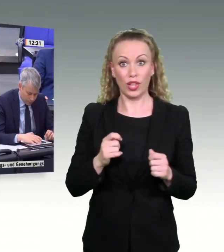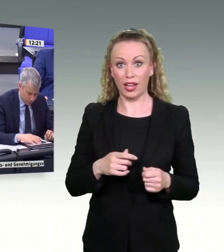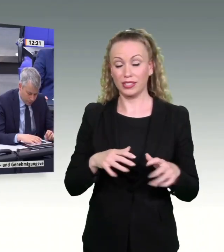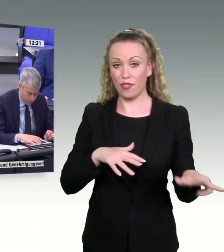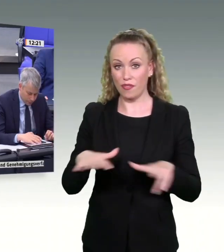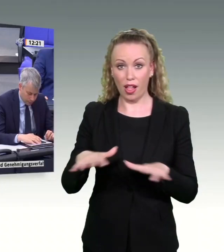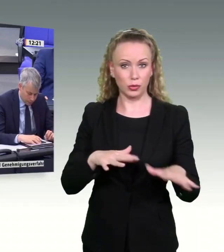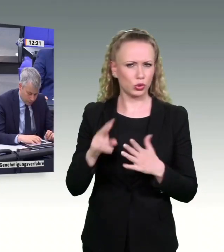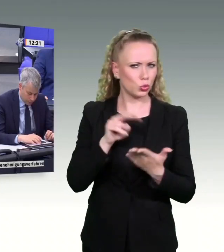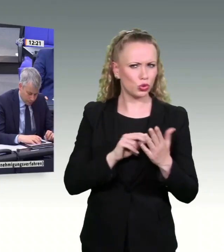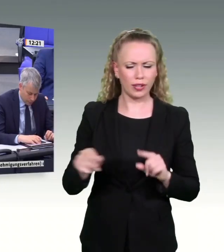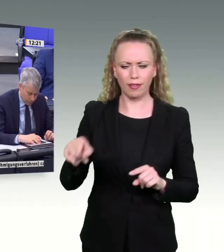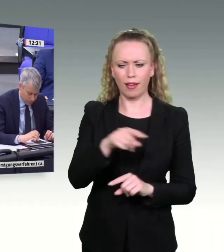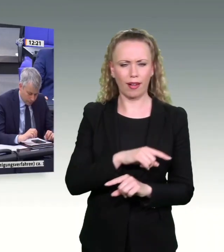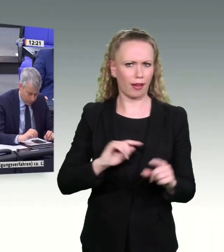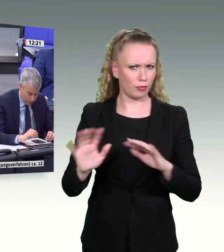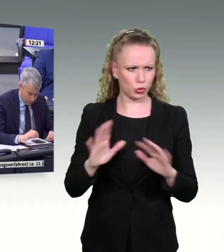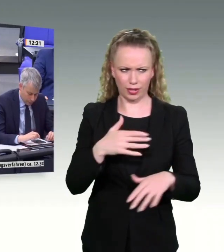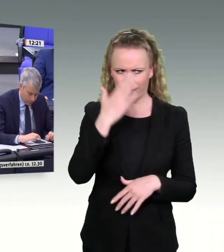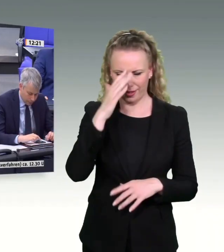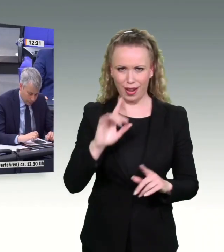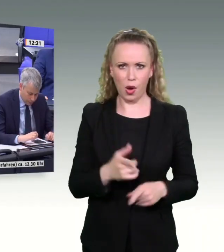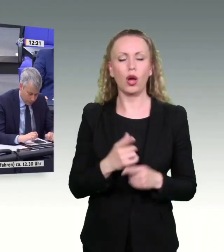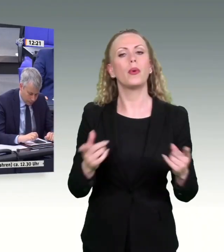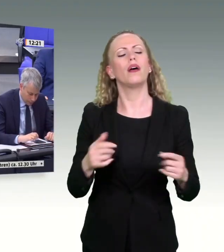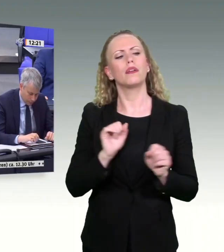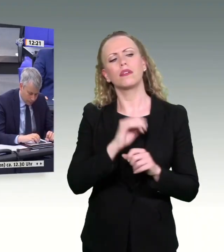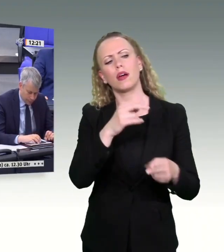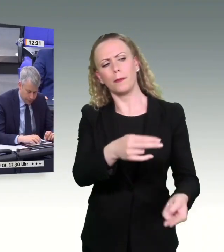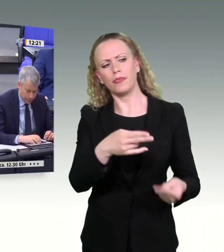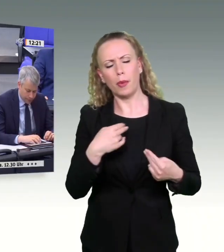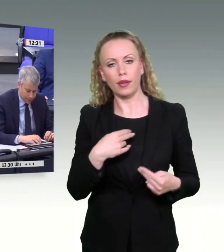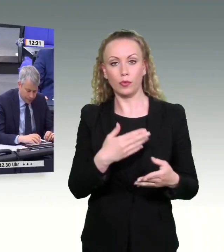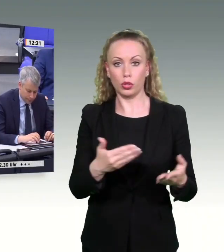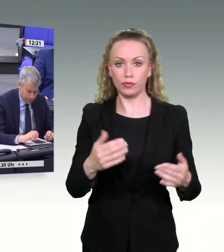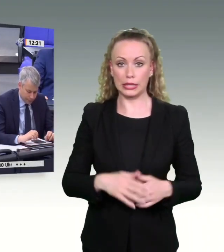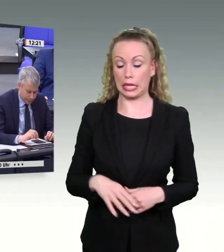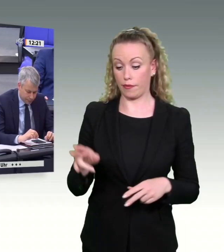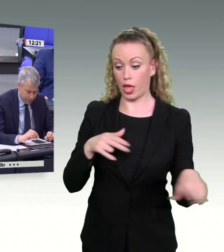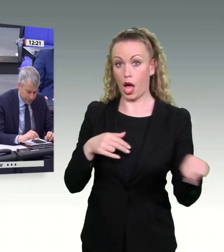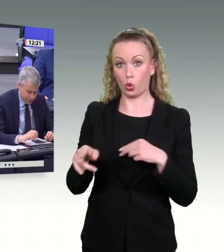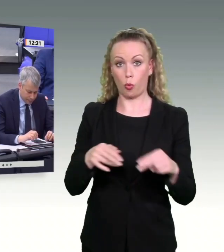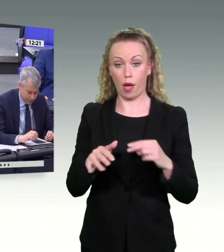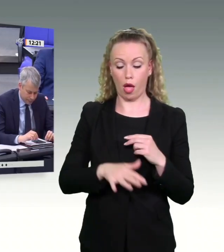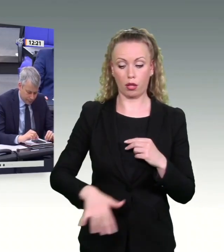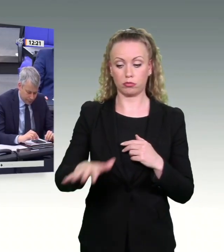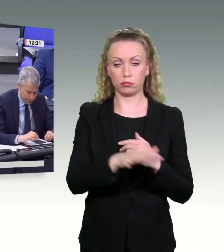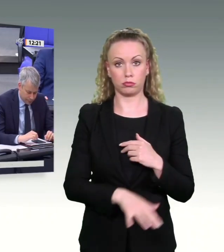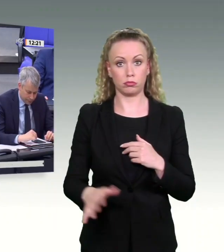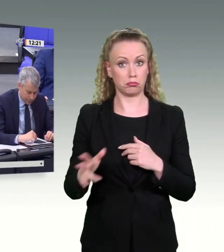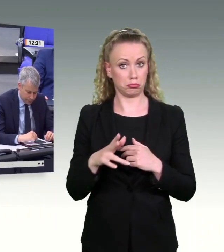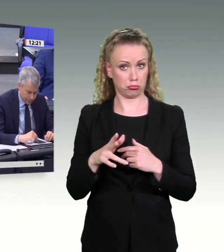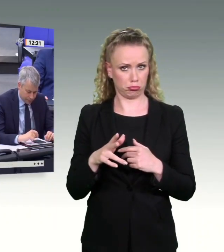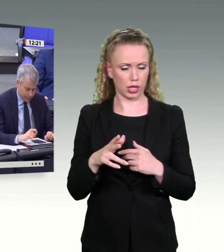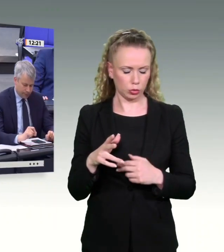Können Sie mir beantworten, wer für die Planung der Autobahnen in